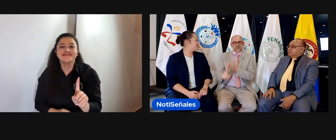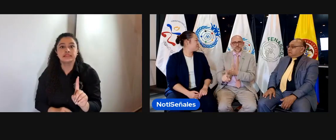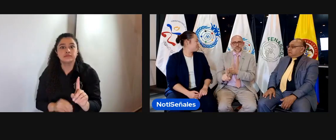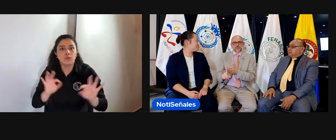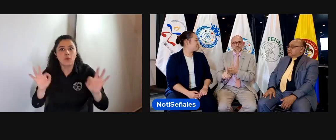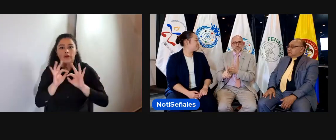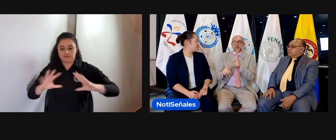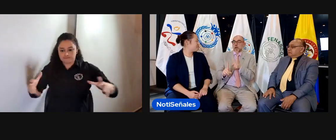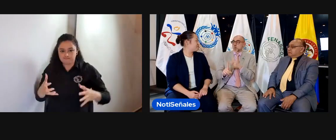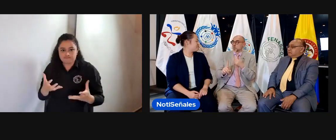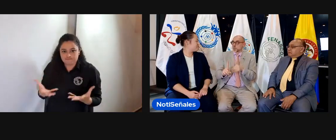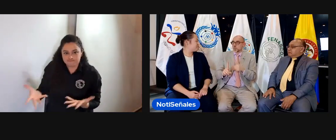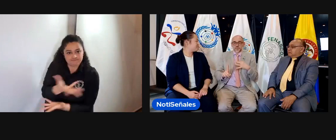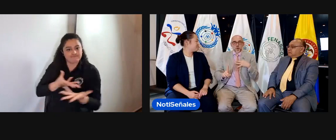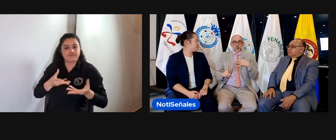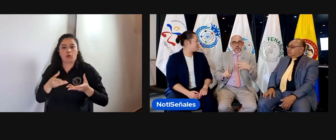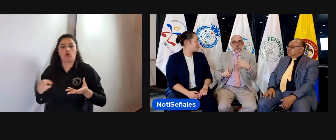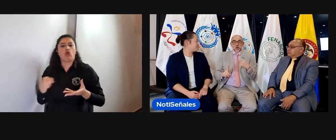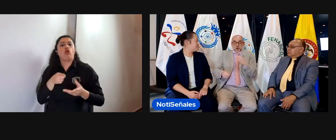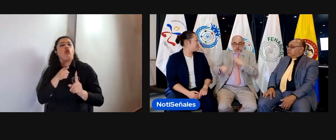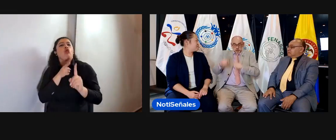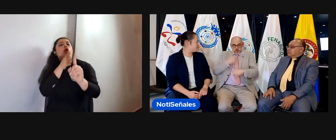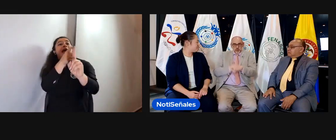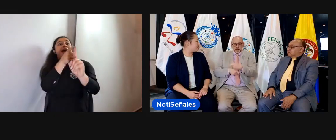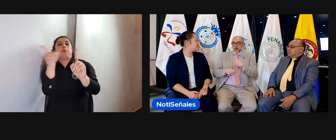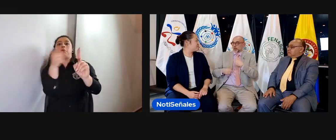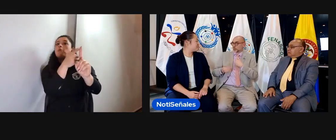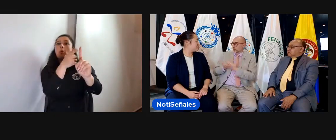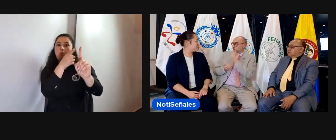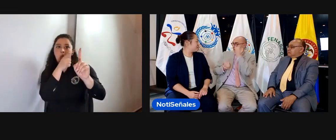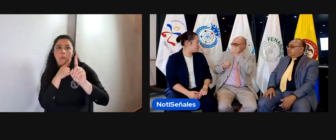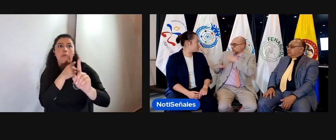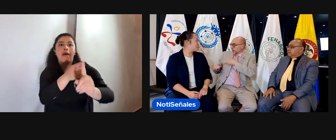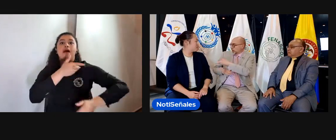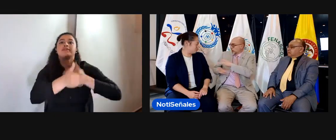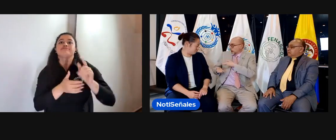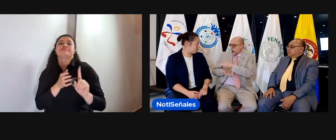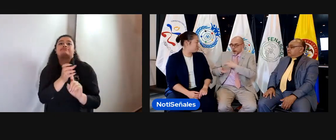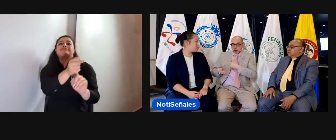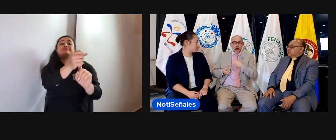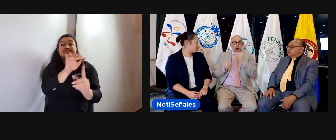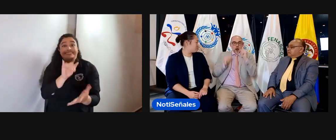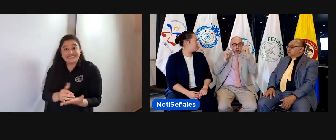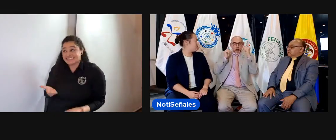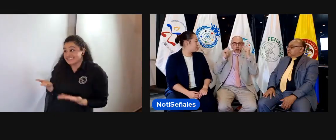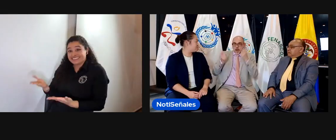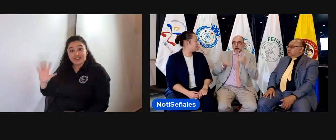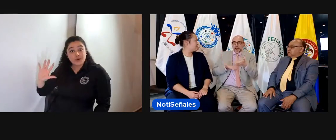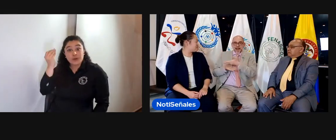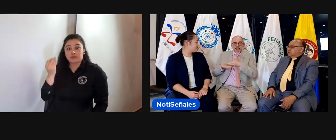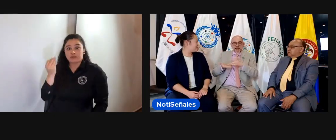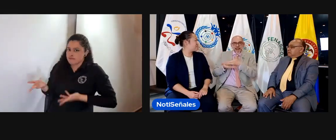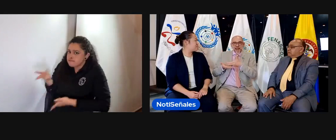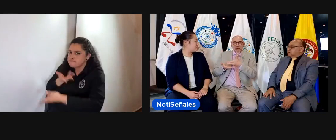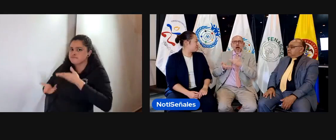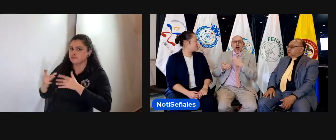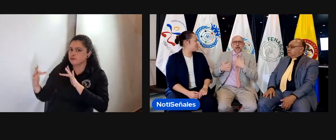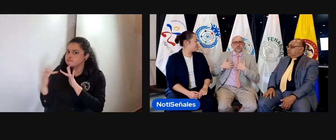trabaje mancomunadamente y que podamos lograr esos objetivos, ¿no? Y por eso es que nosotros decimos, ok, vamos a